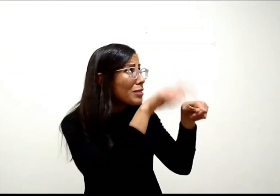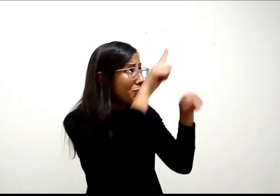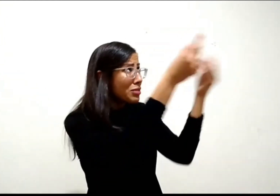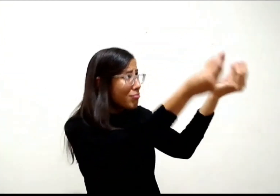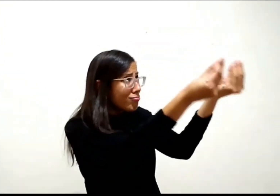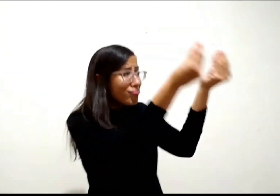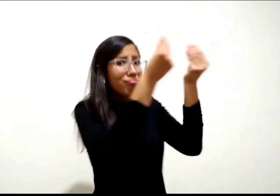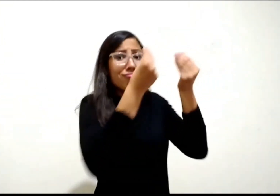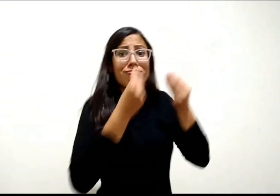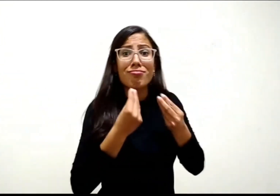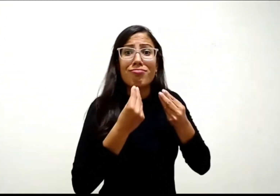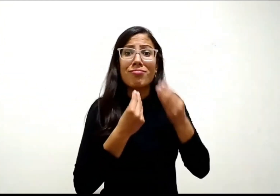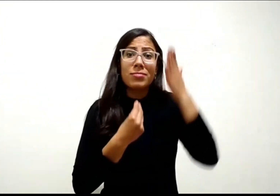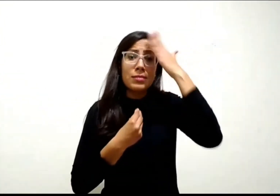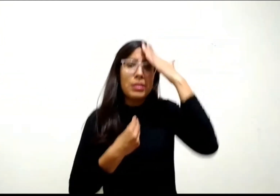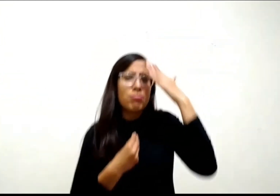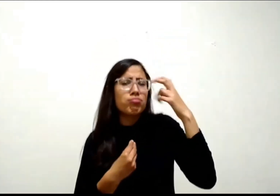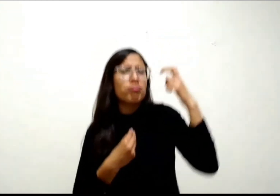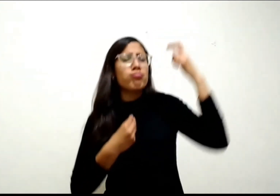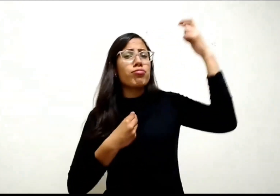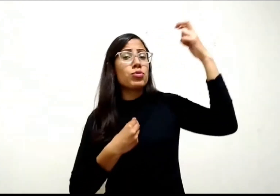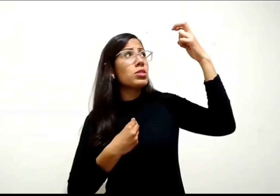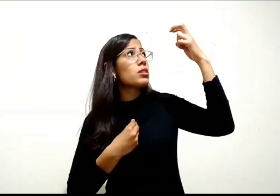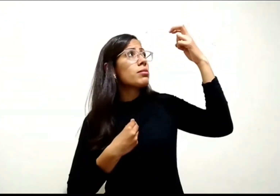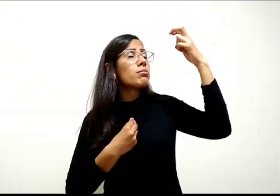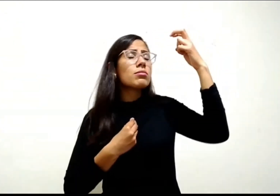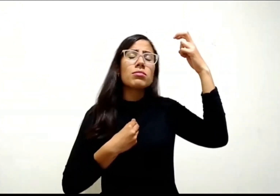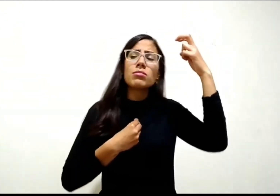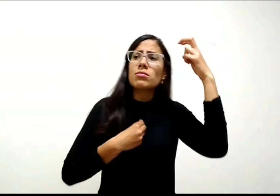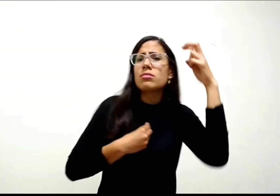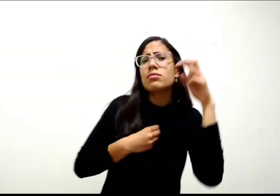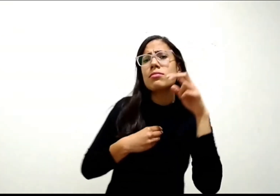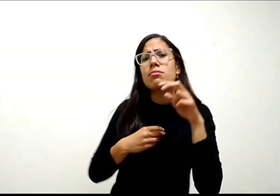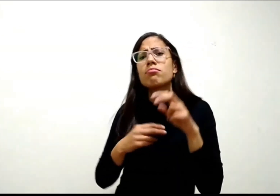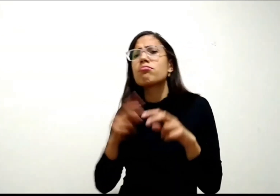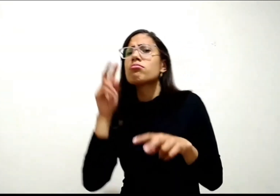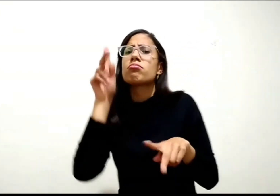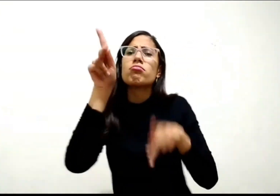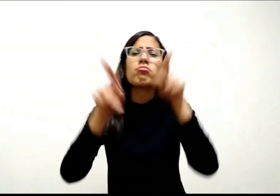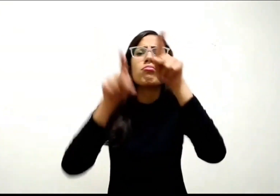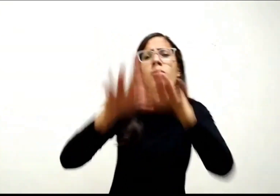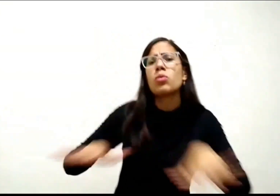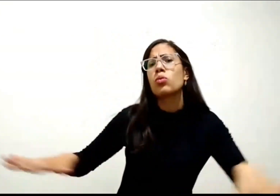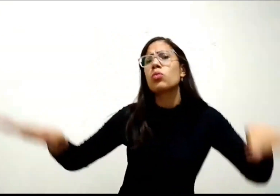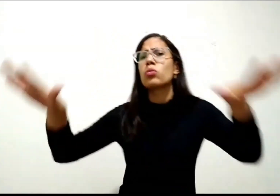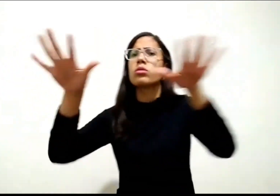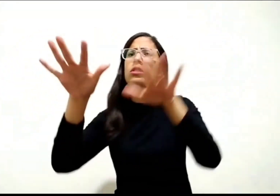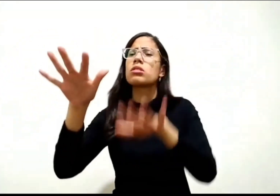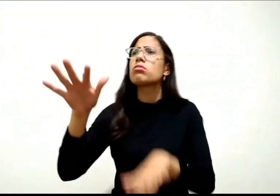pois, ao teu servo um coração compreensivo.